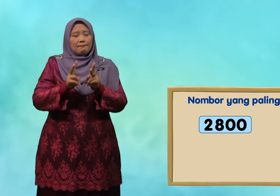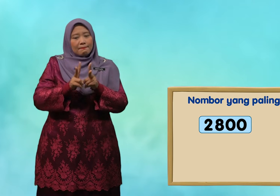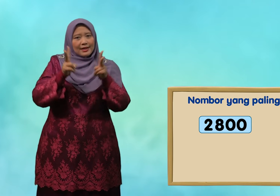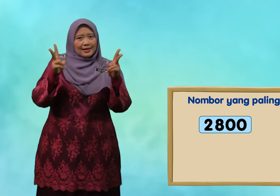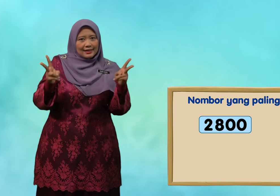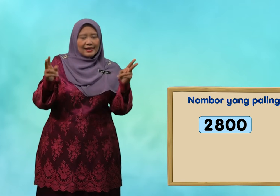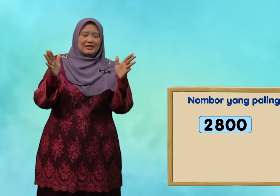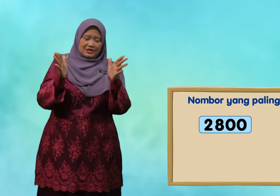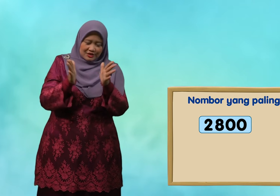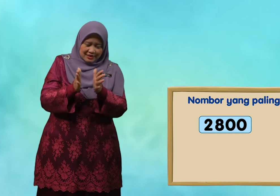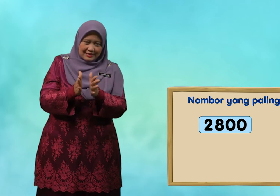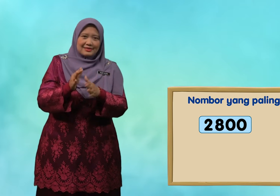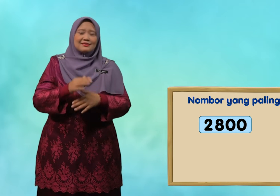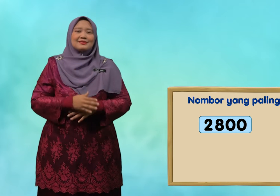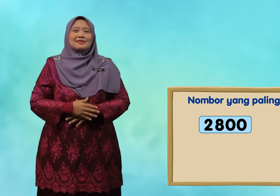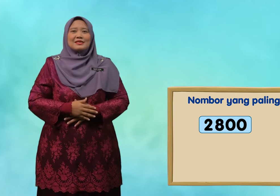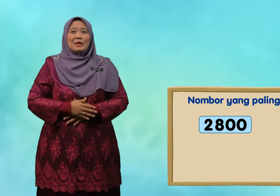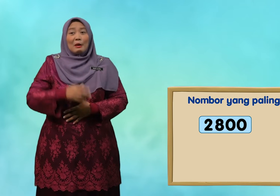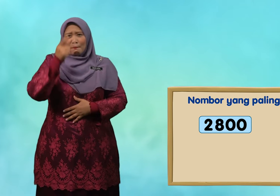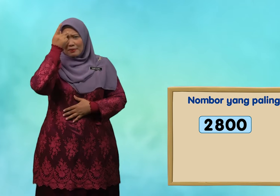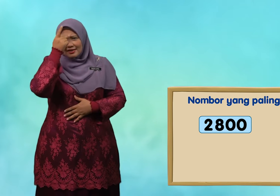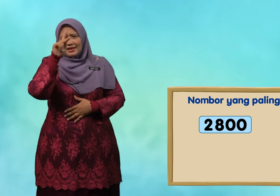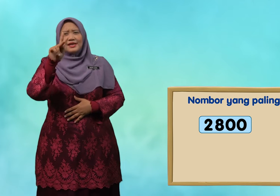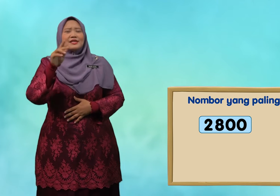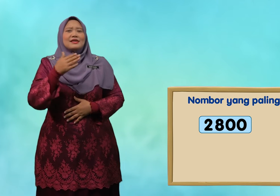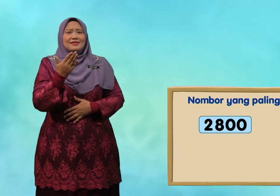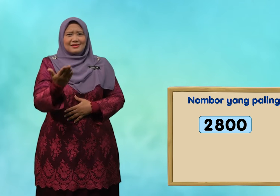paling kecil. Pandainya anda.